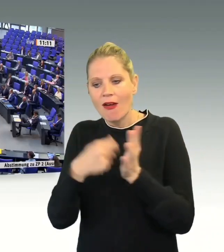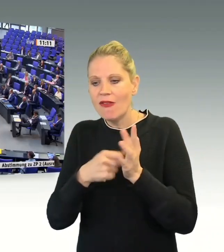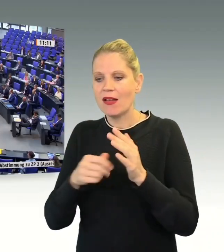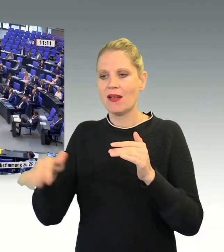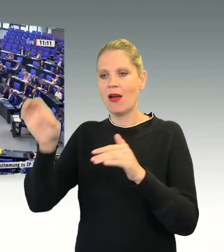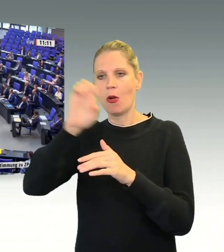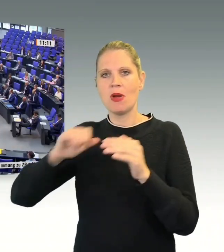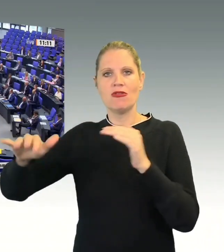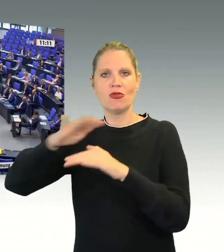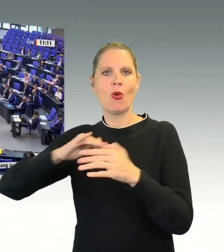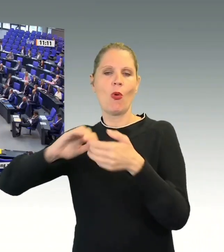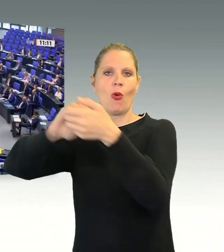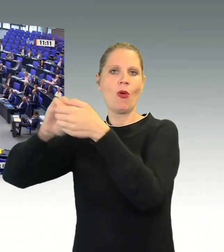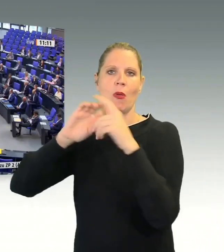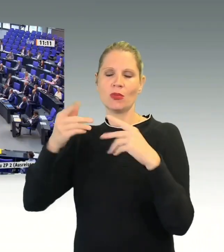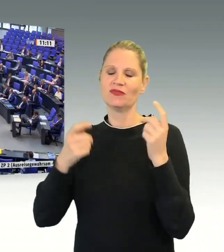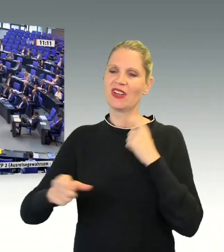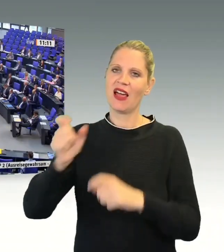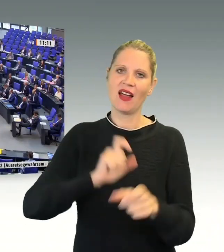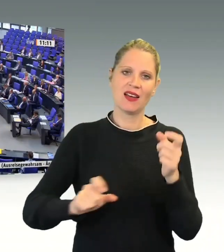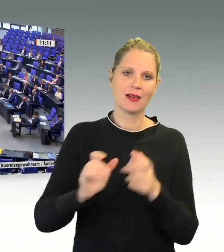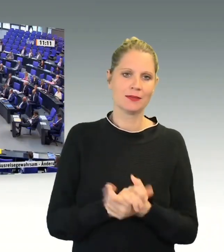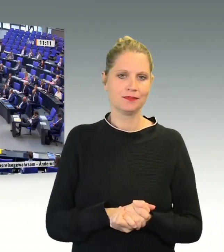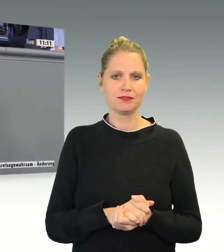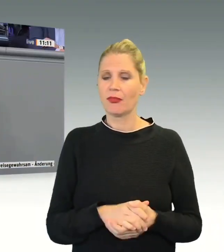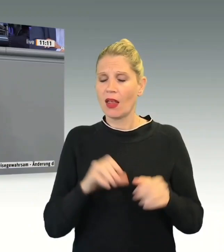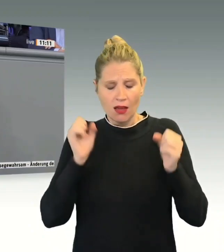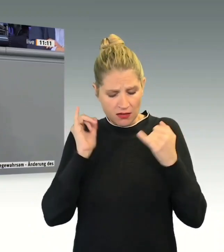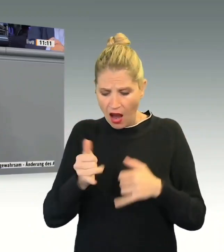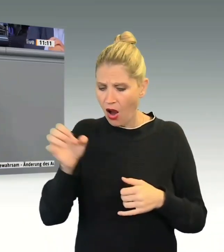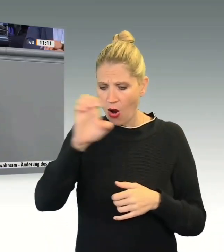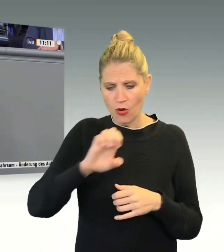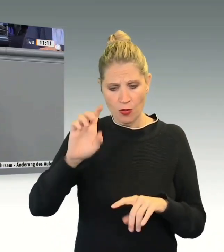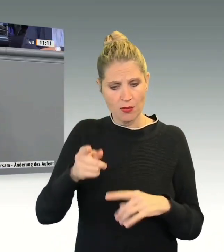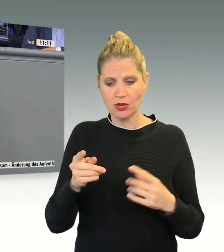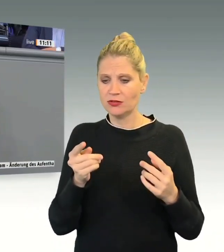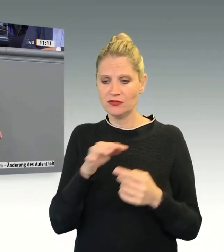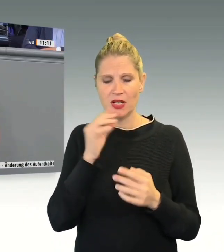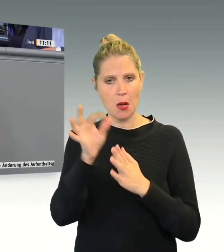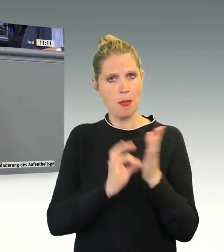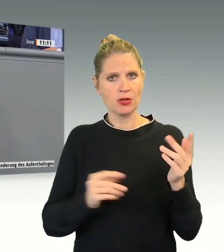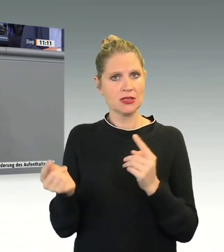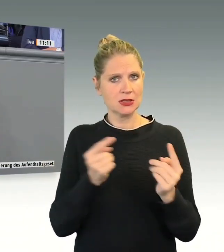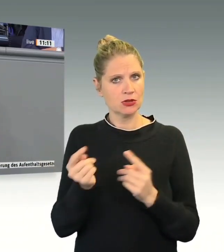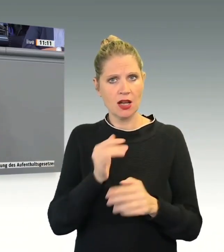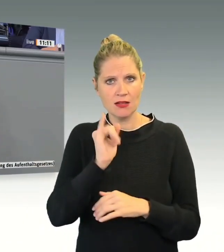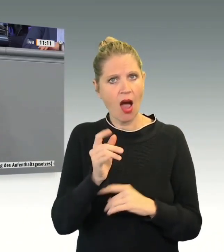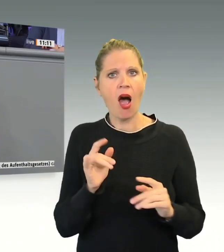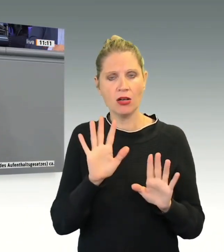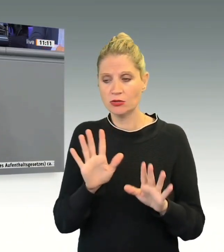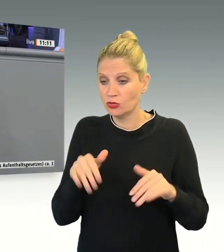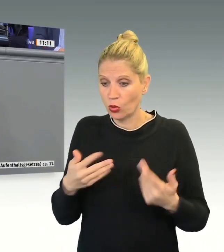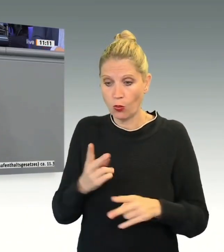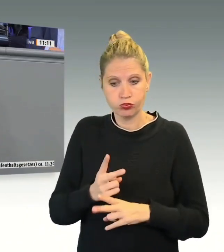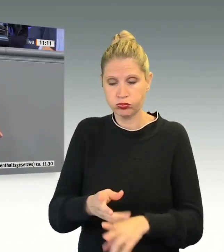Wir können und müssen in Europa über vieles diskutieren. Und so wie es ist, kann es nicht bleiben. Aber, werte Union, wir diskutieren nicht mit Ihnen,